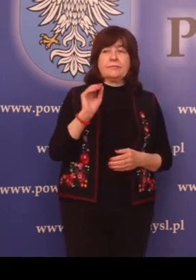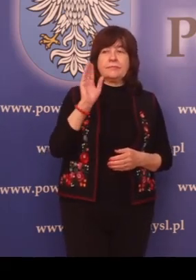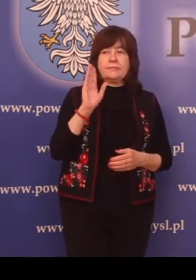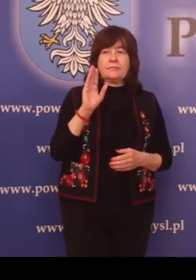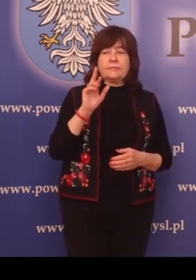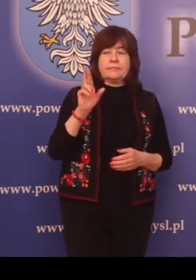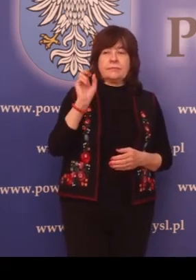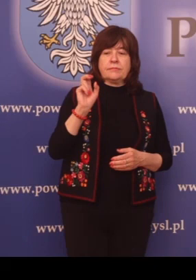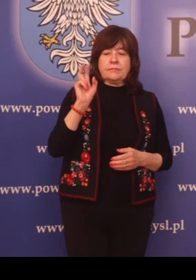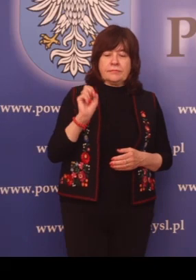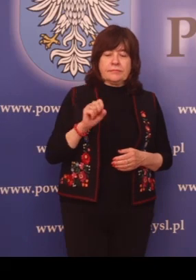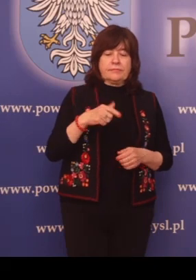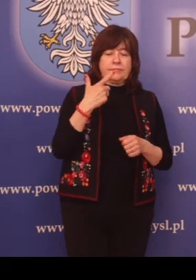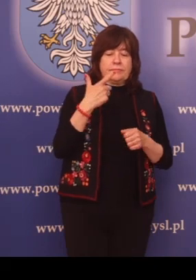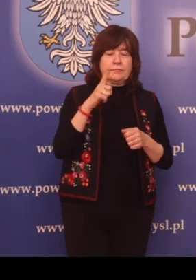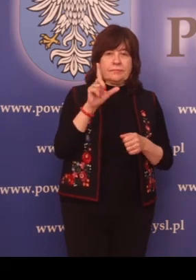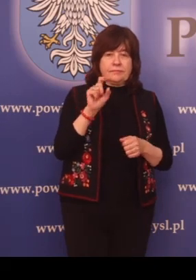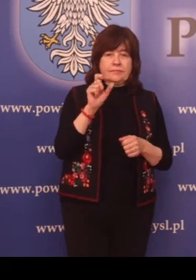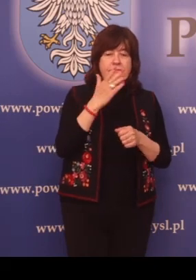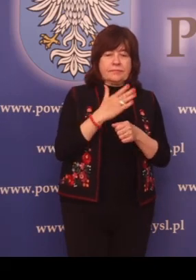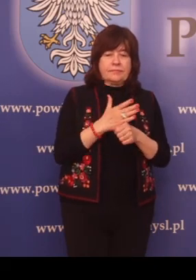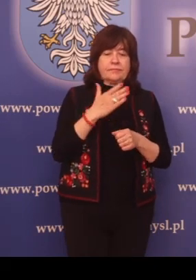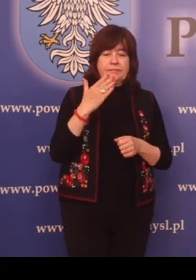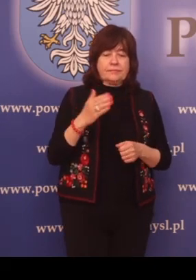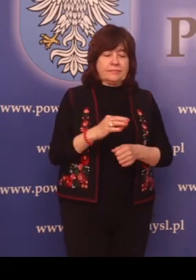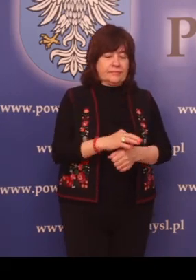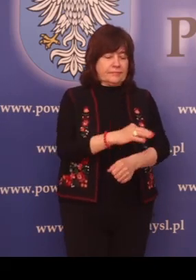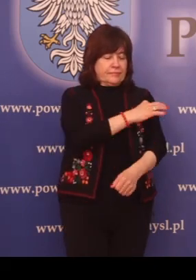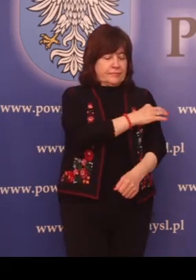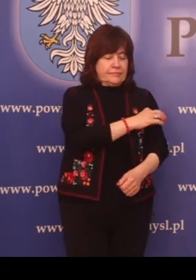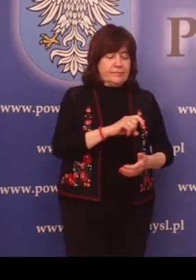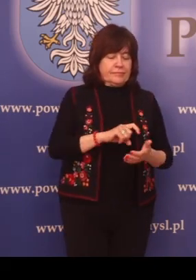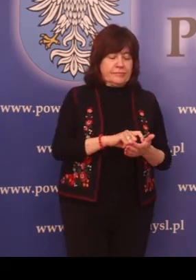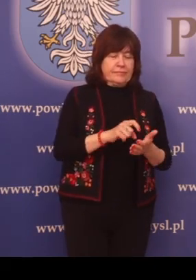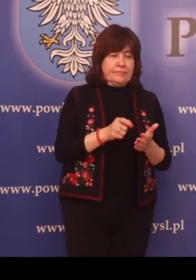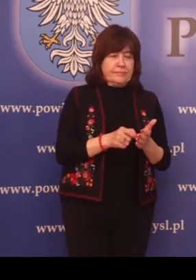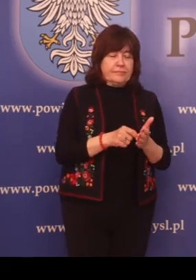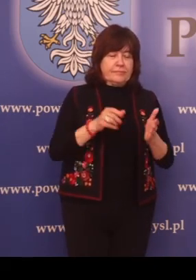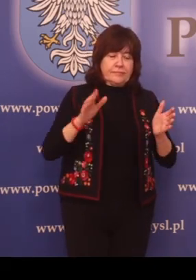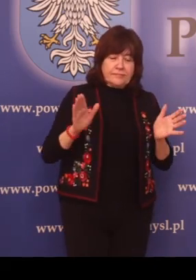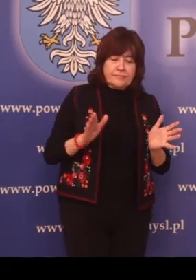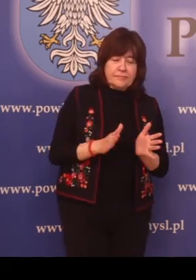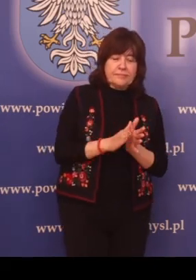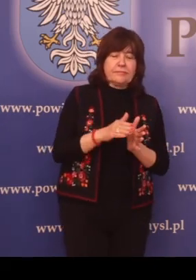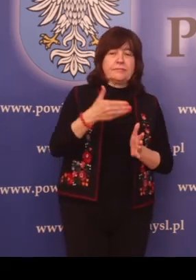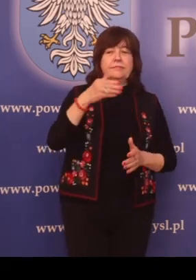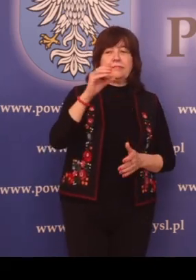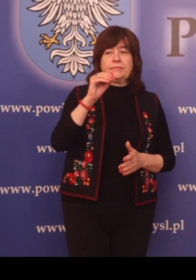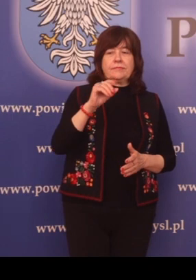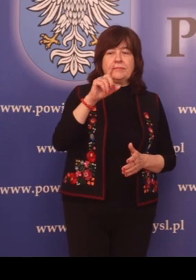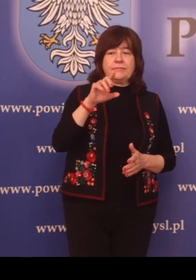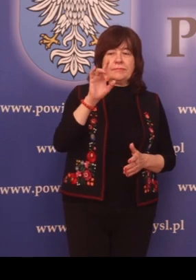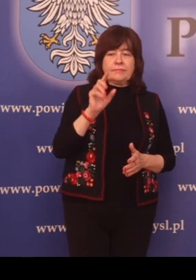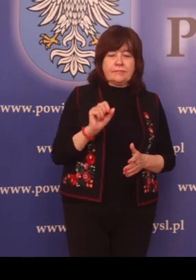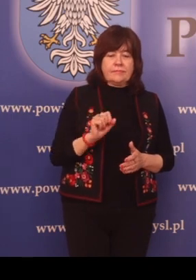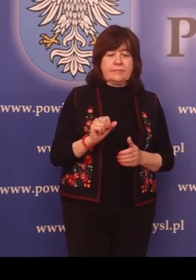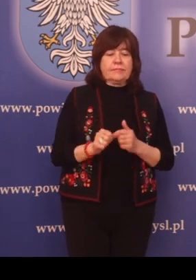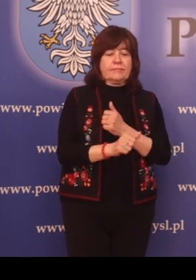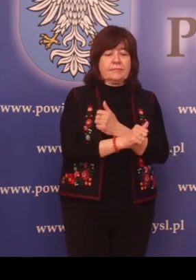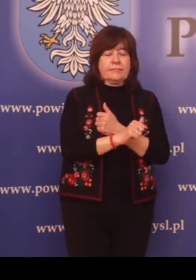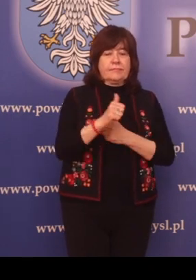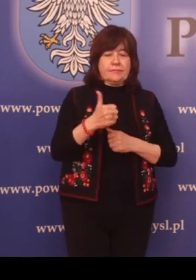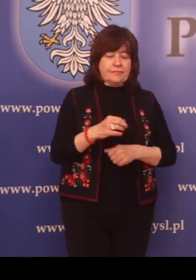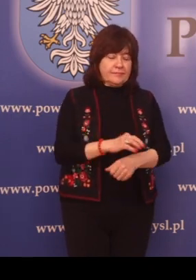255 km2. Najmniejszą – Medyka – 61